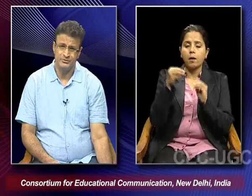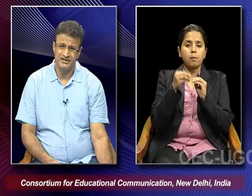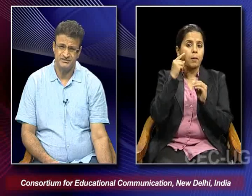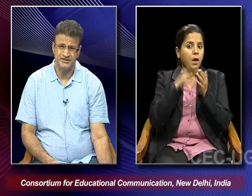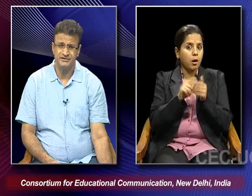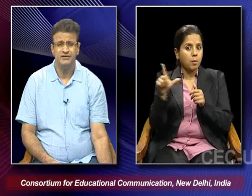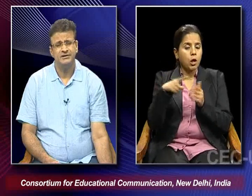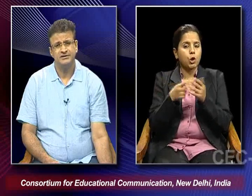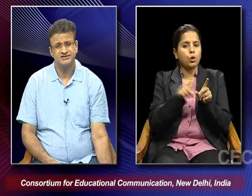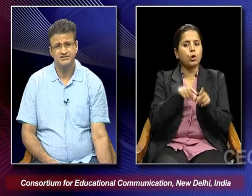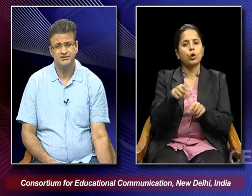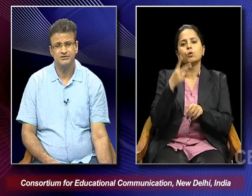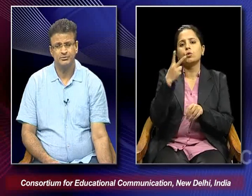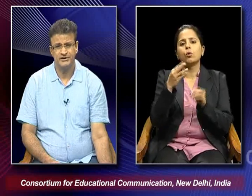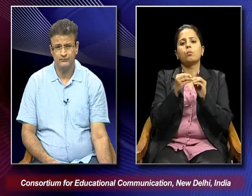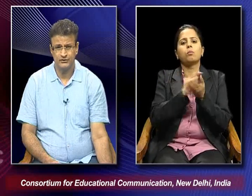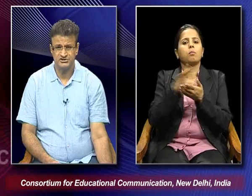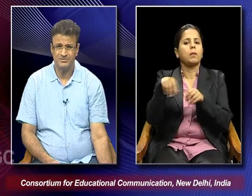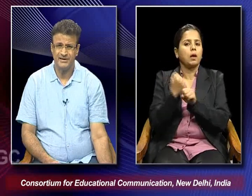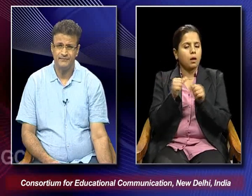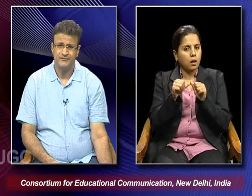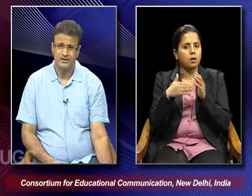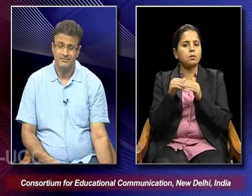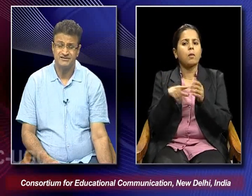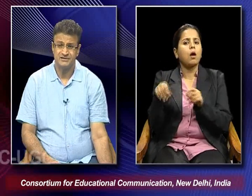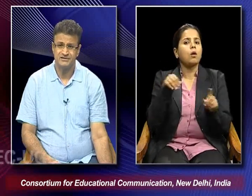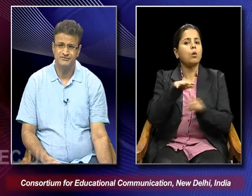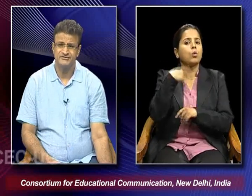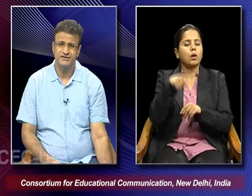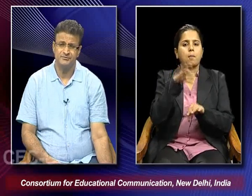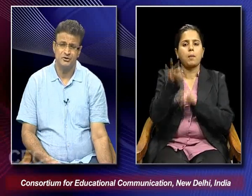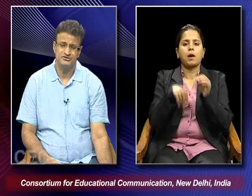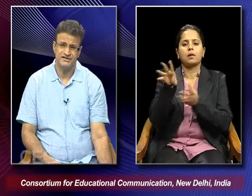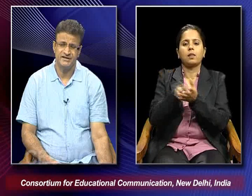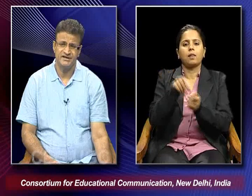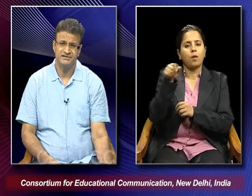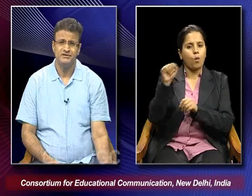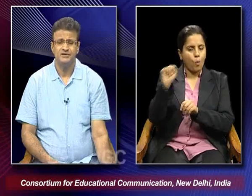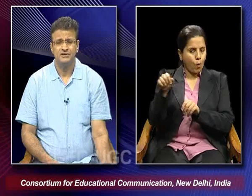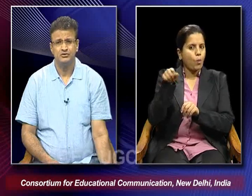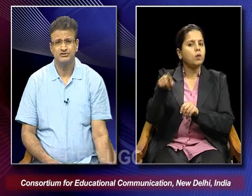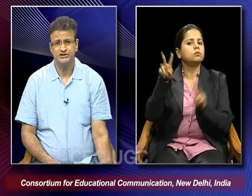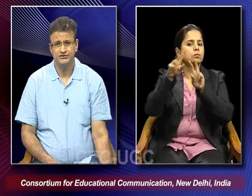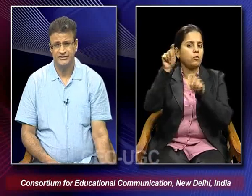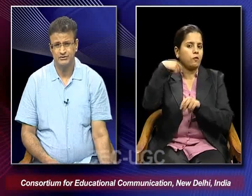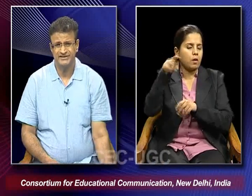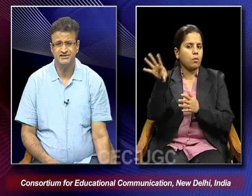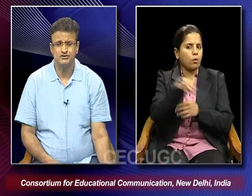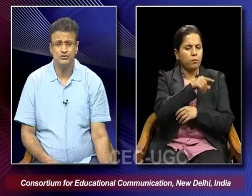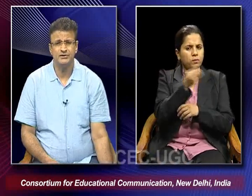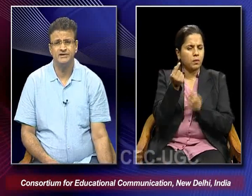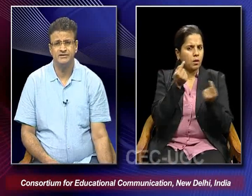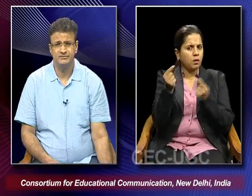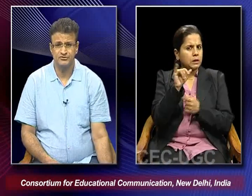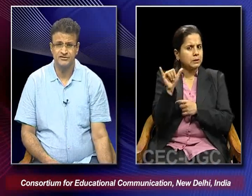Dobie Gazamine is considered to be influenced by Bicycle Thieves because it had those kinds of resonances